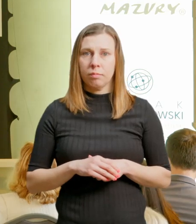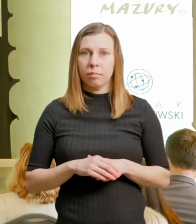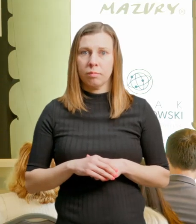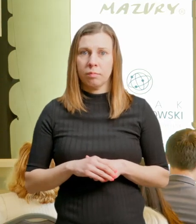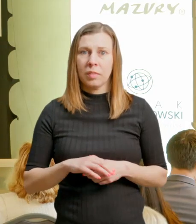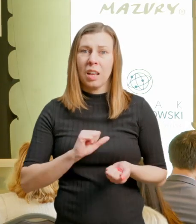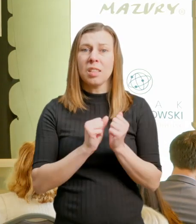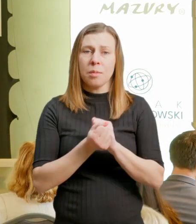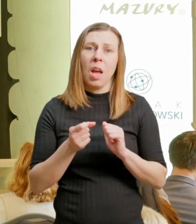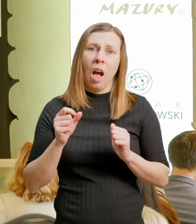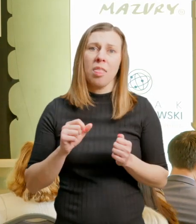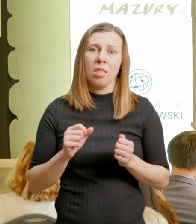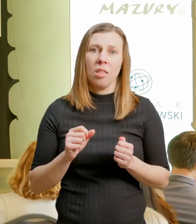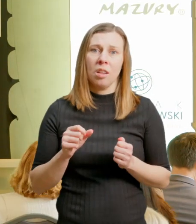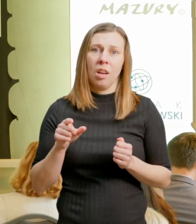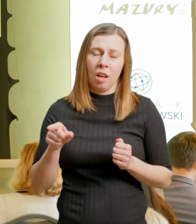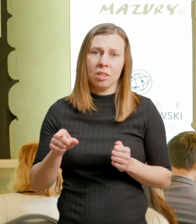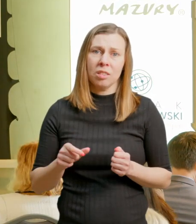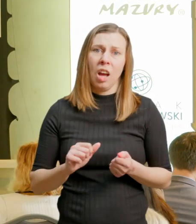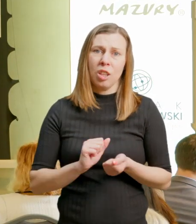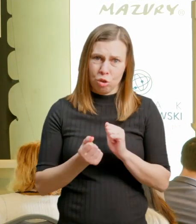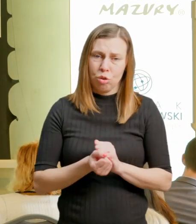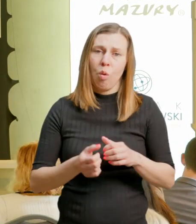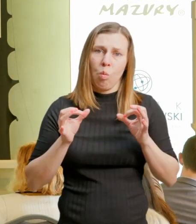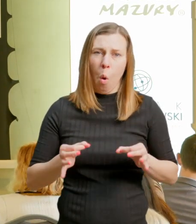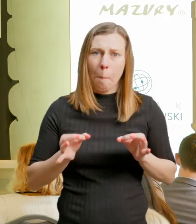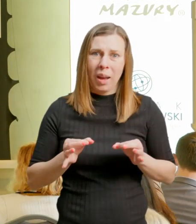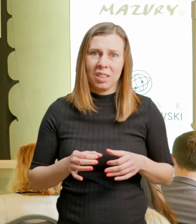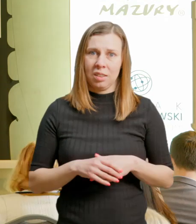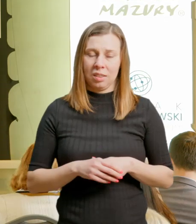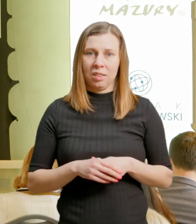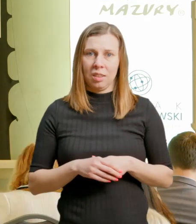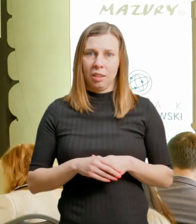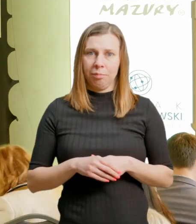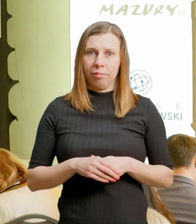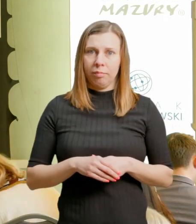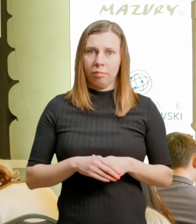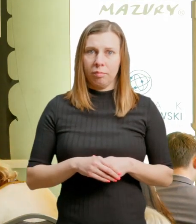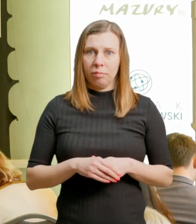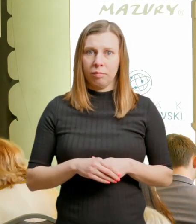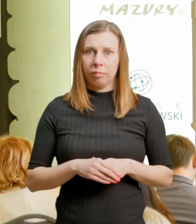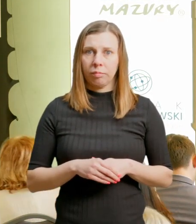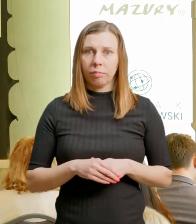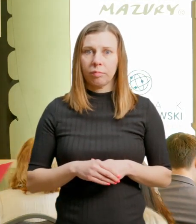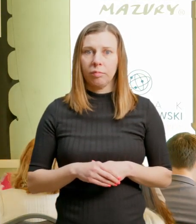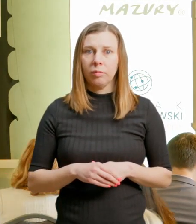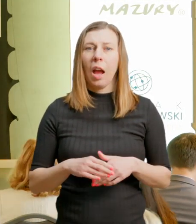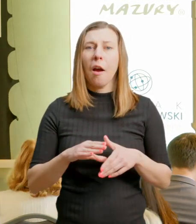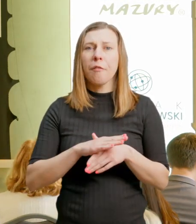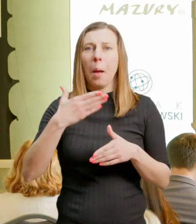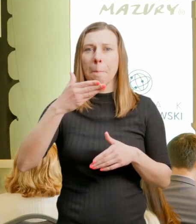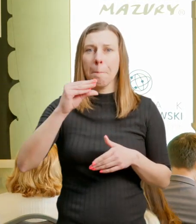Zmiany te oczywiście są obecne i dotkliwe bardzo dla całego rynku usług